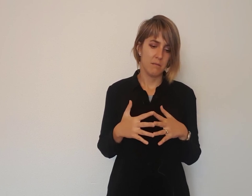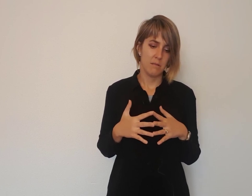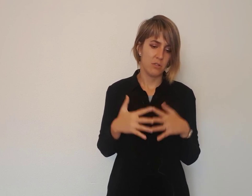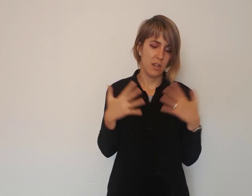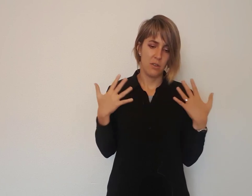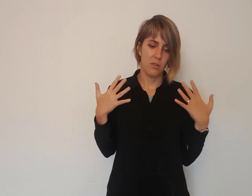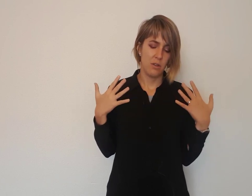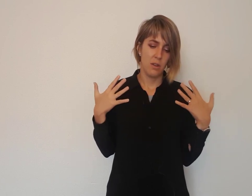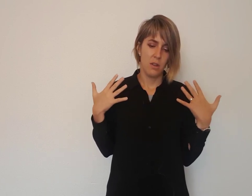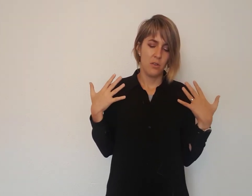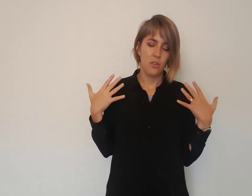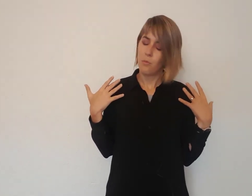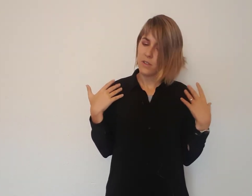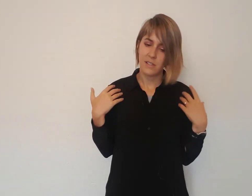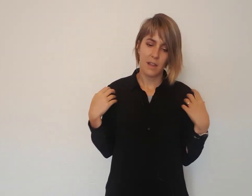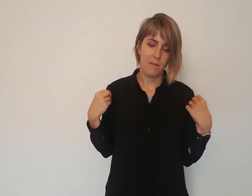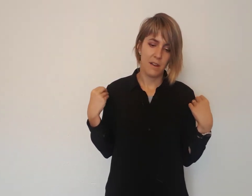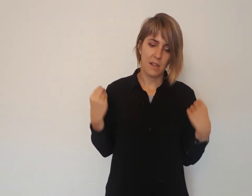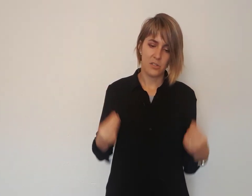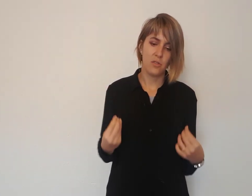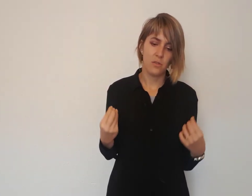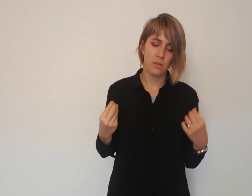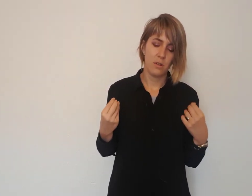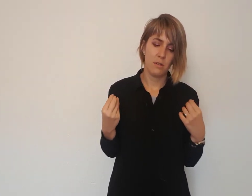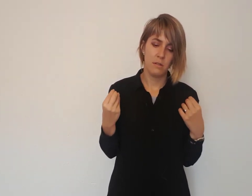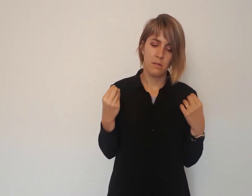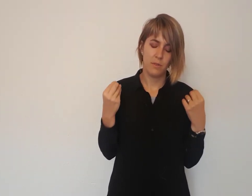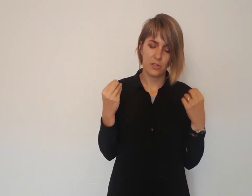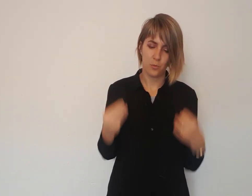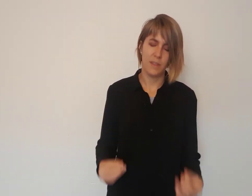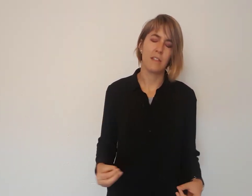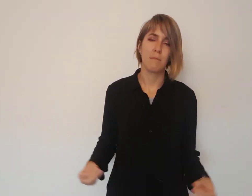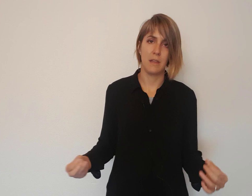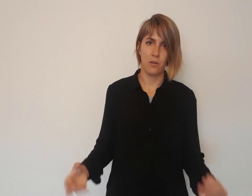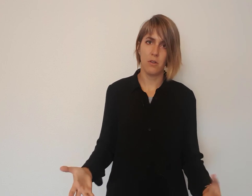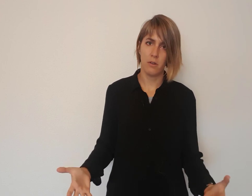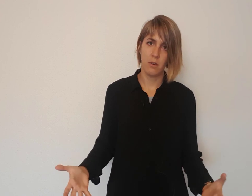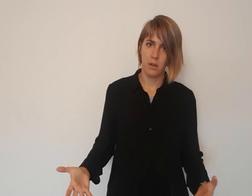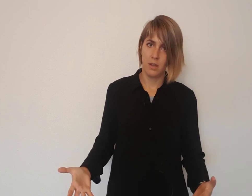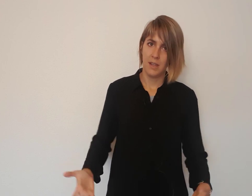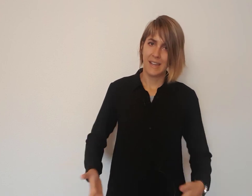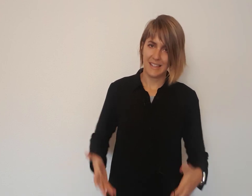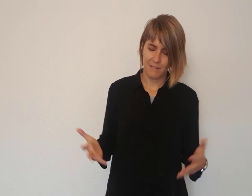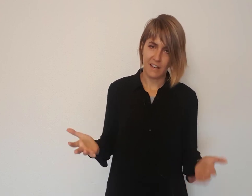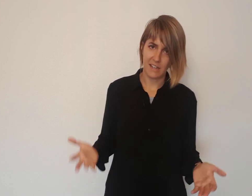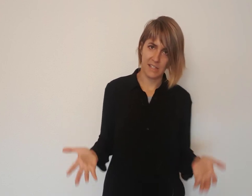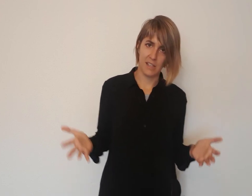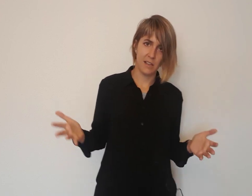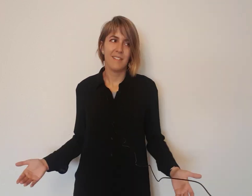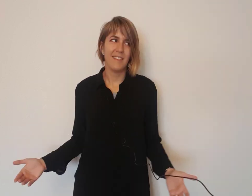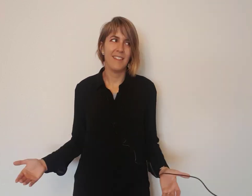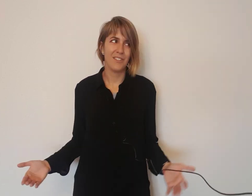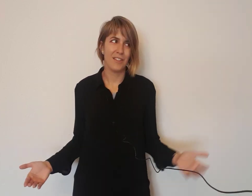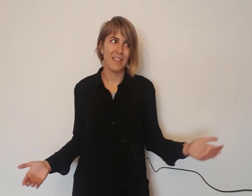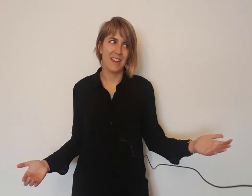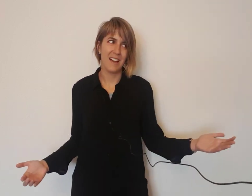o sea, no puedes haber hecho una estupidez mayor que trabajar así. Y decía,